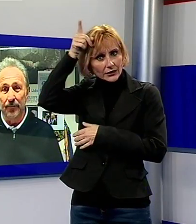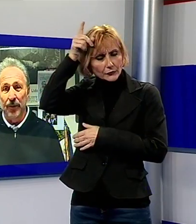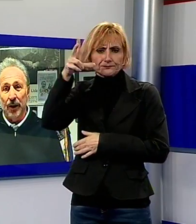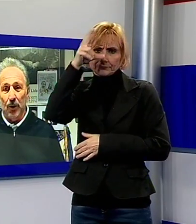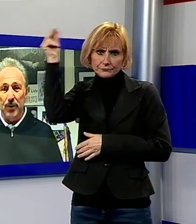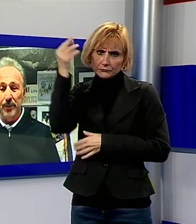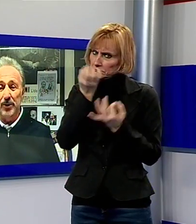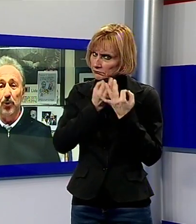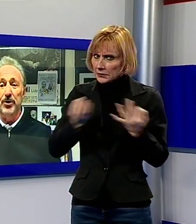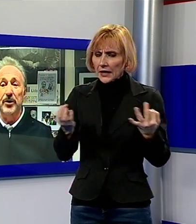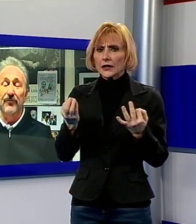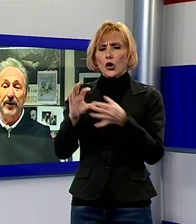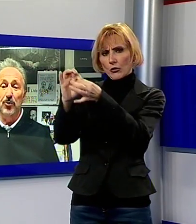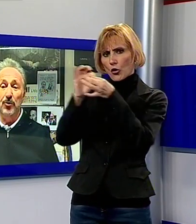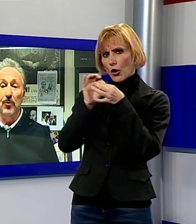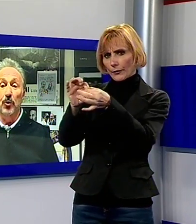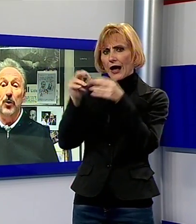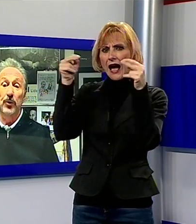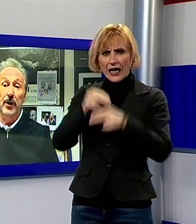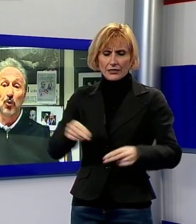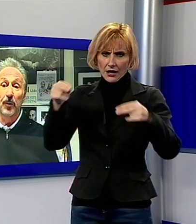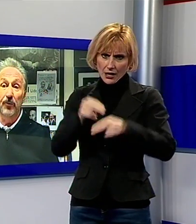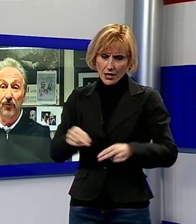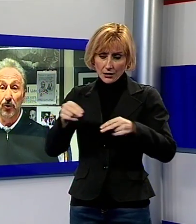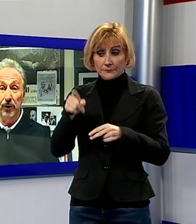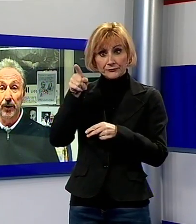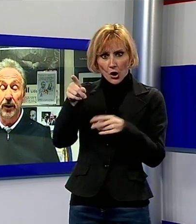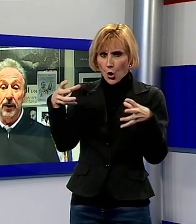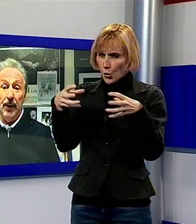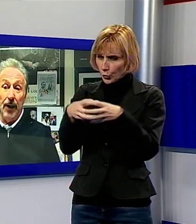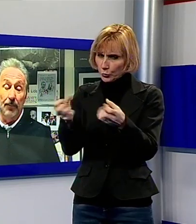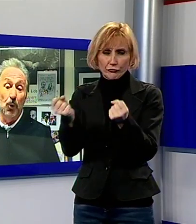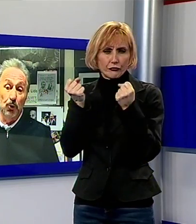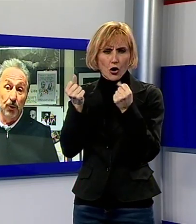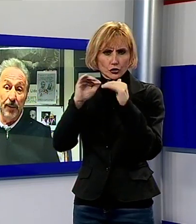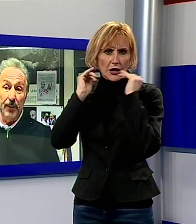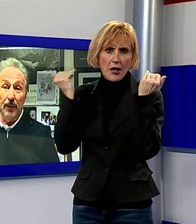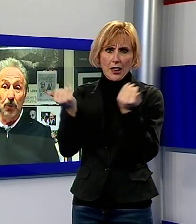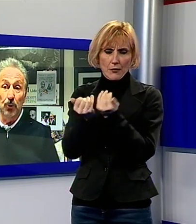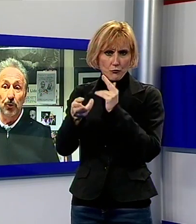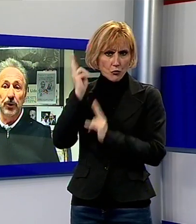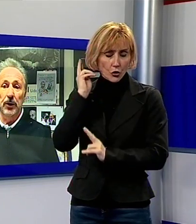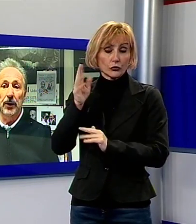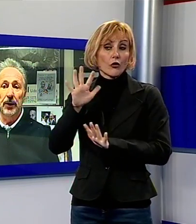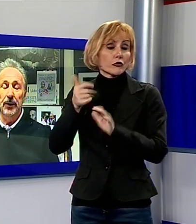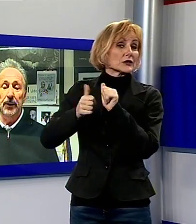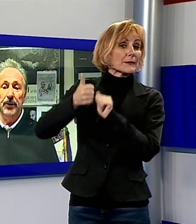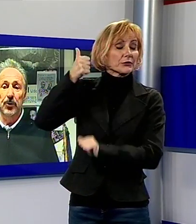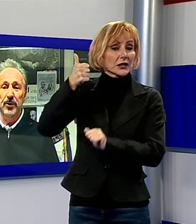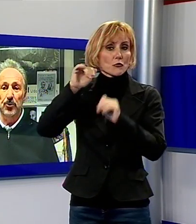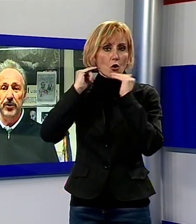da anni con queste persone, gente che fanno il nostro lavoro, è uno dei gruppi più forti al mondo, uno dei primi al mondo di